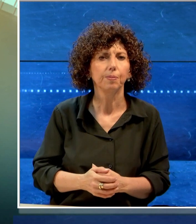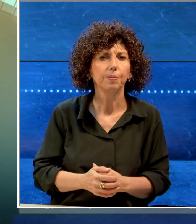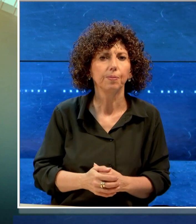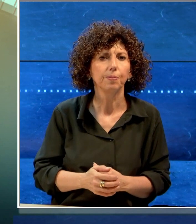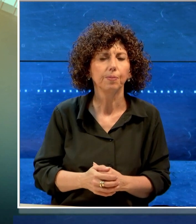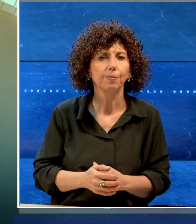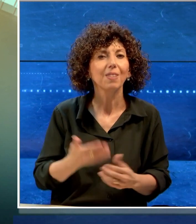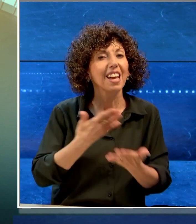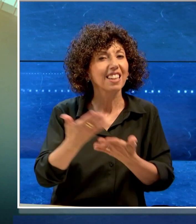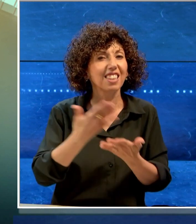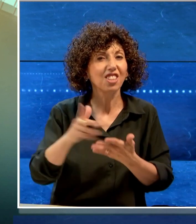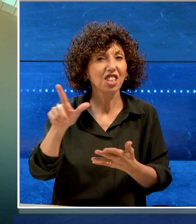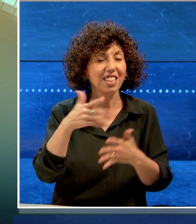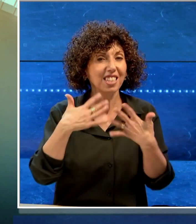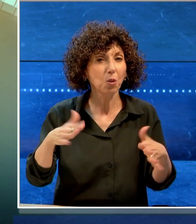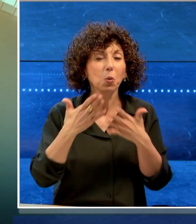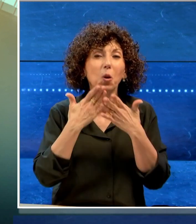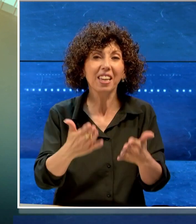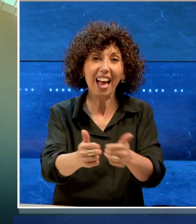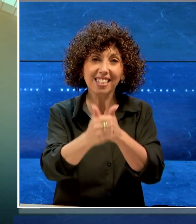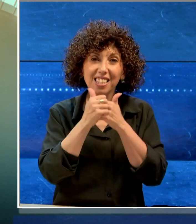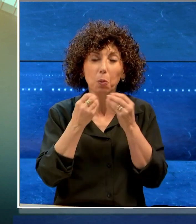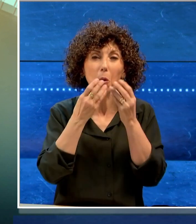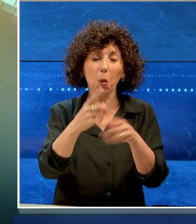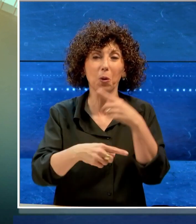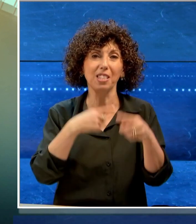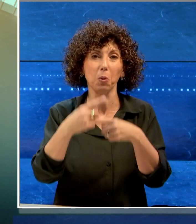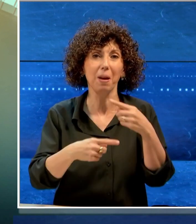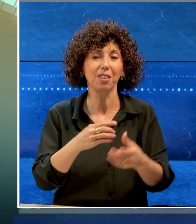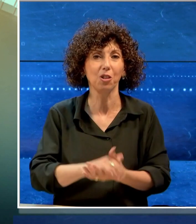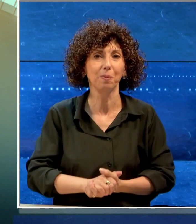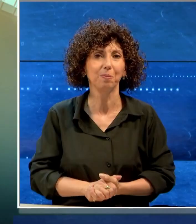E con il TgList è tutto, grazie per averci seguito, buon proseguimento.